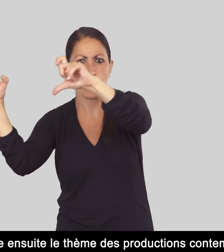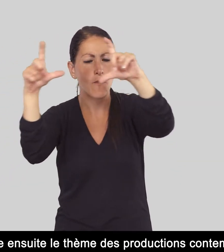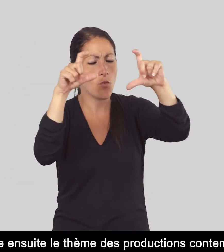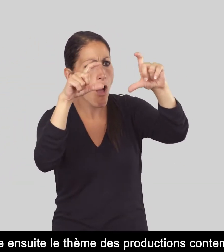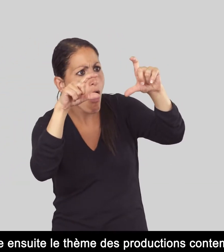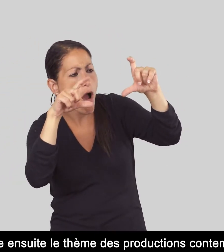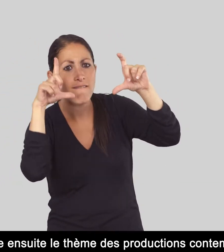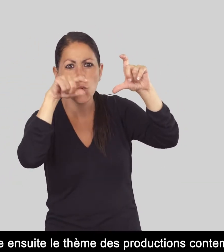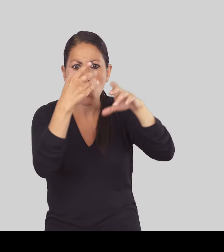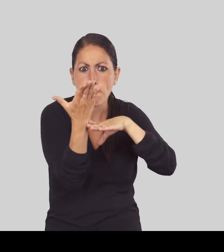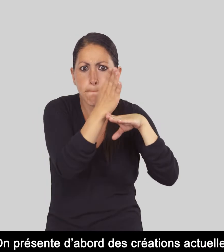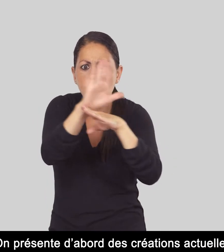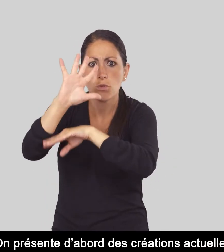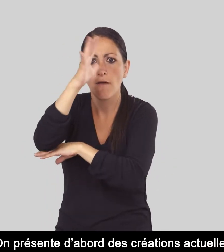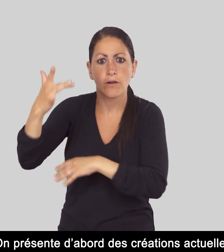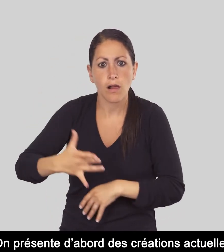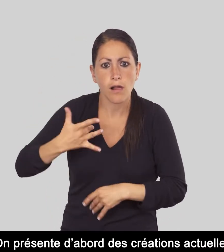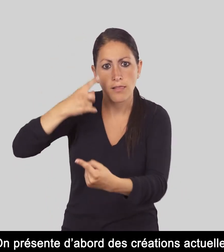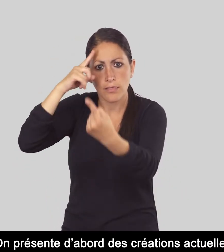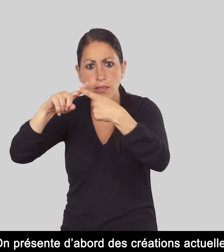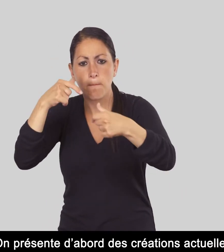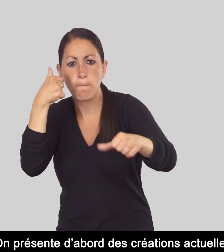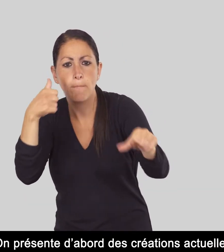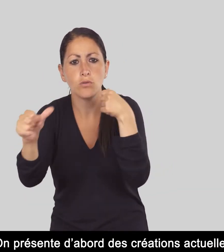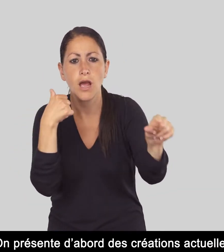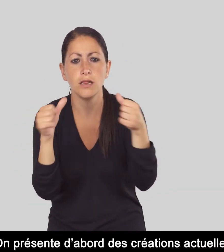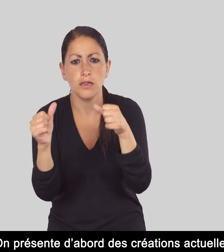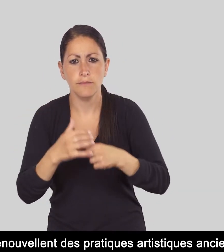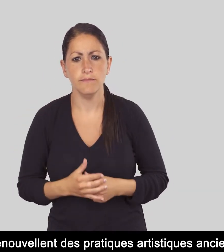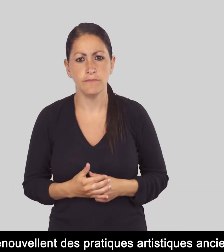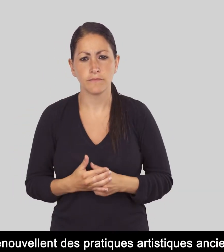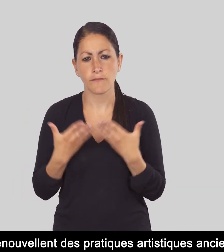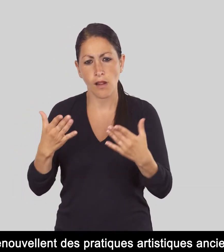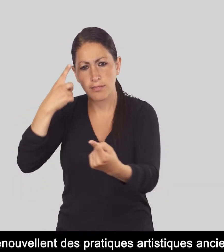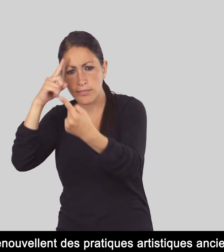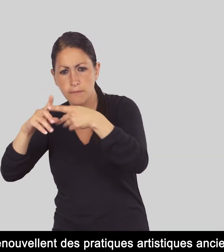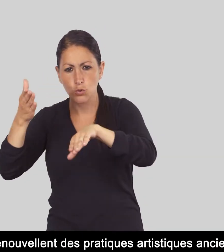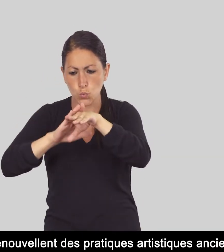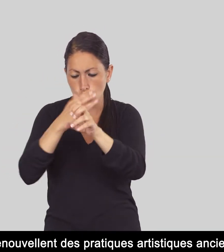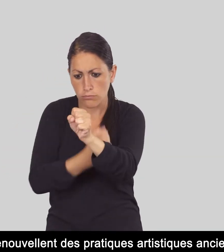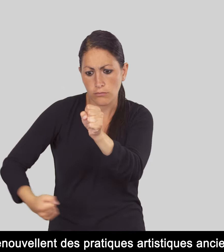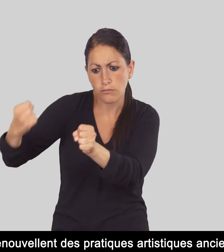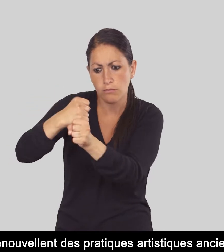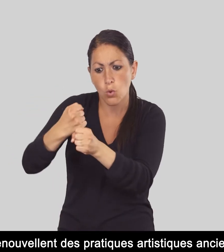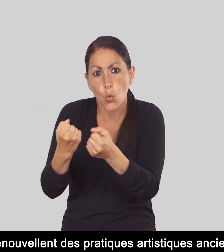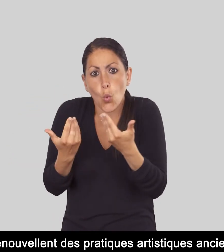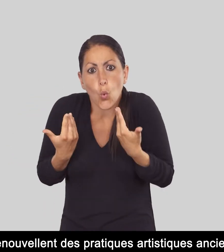productions contemporaines. On présente d'abord des créations actuelles qui renouvellent des pratiques artistiques anciennes.